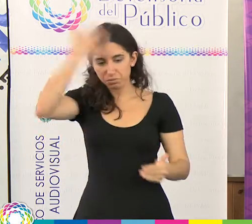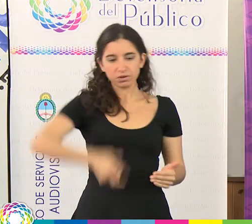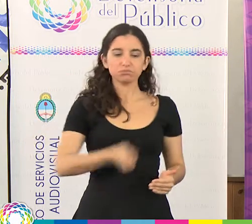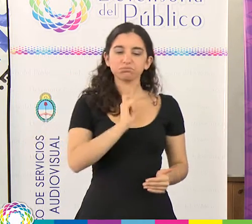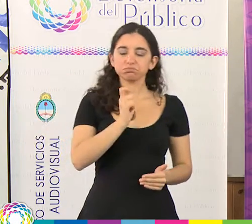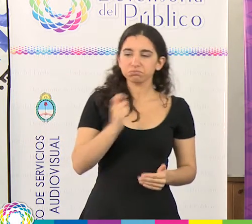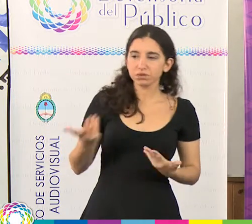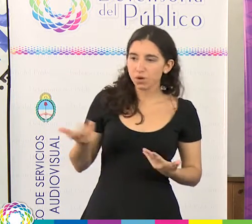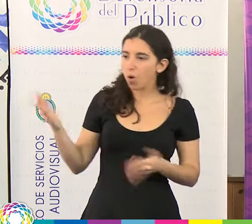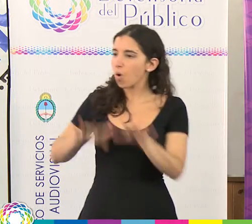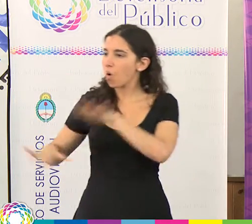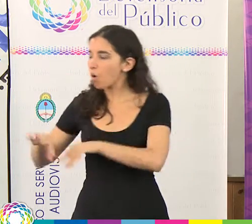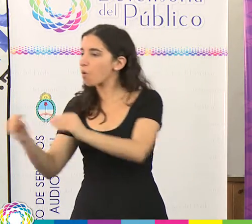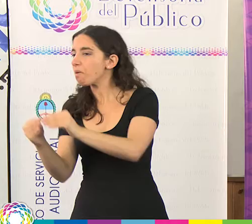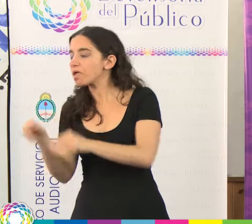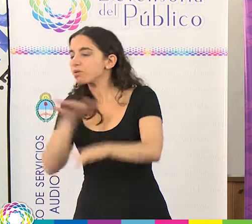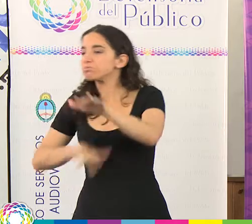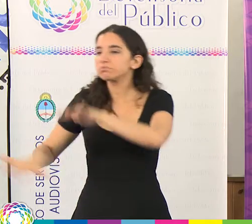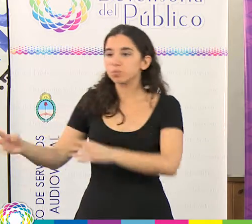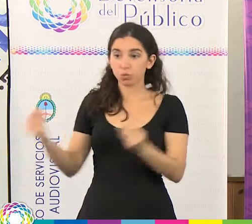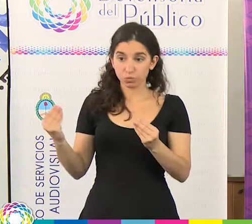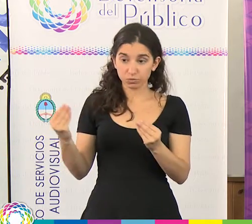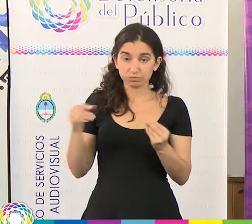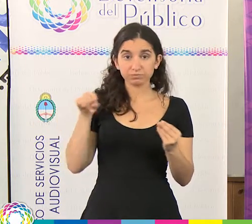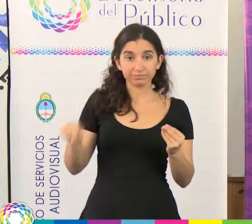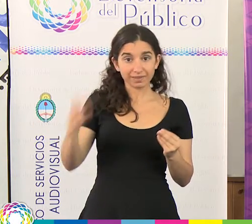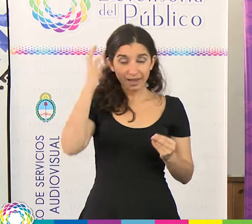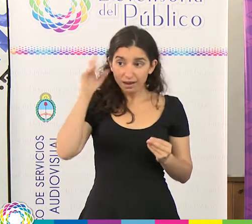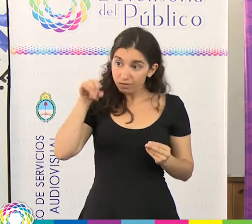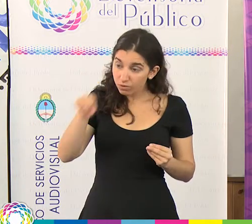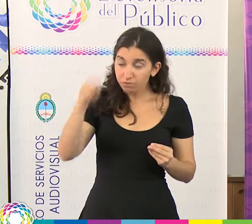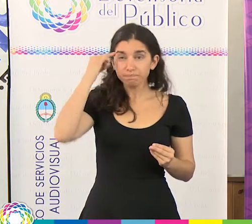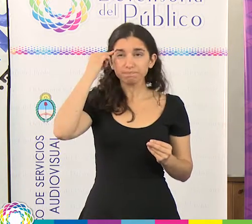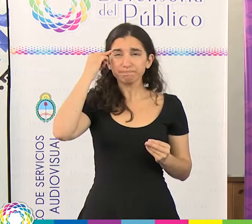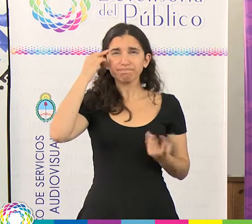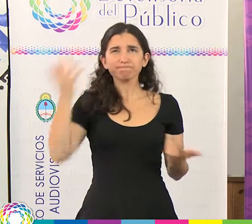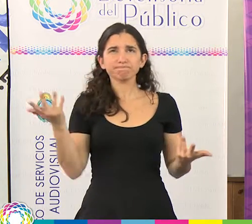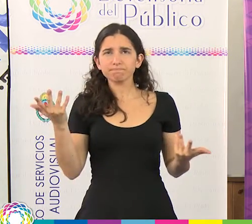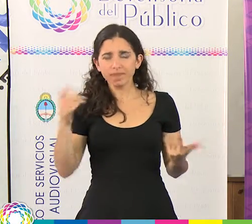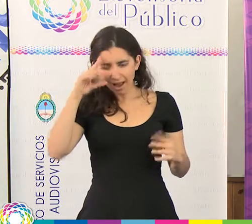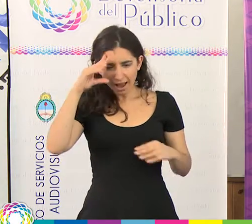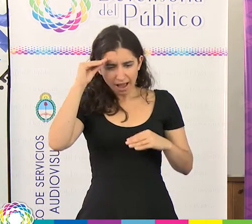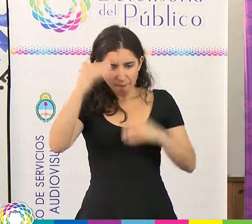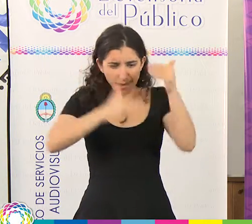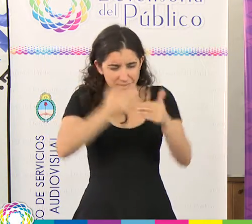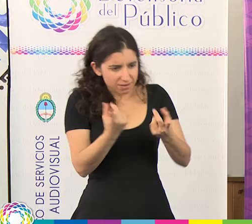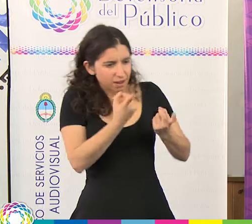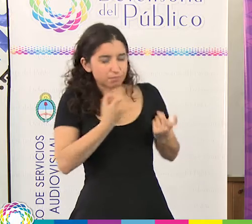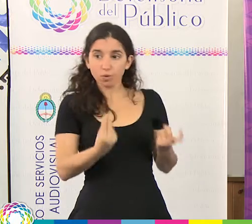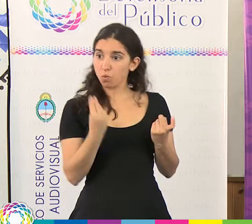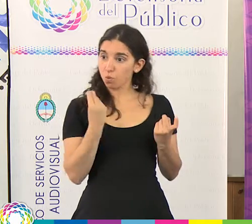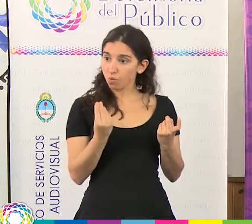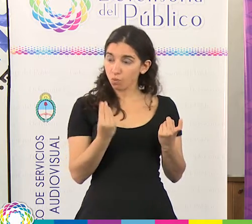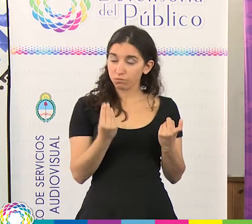operadores, compañeros y colegas. En la mesa de radio también se analiza cómo seguimos capacitándonos y se